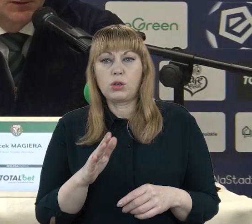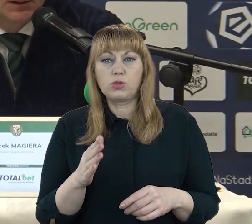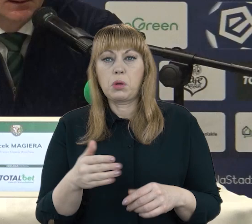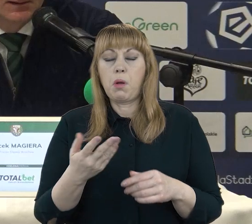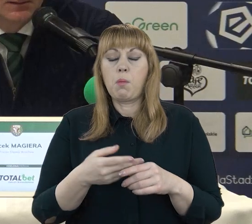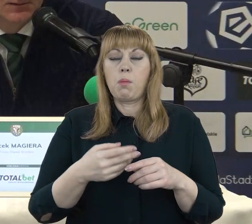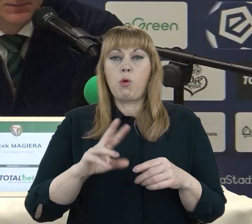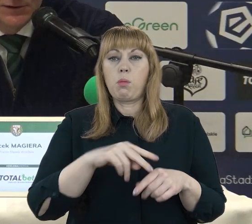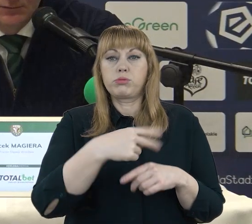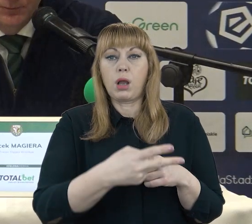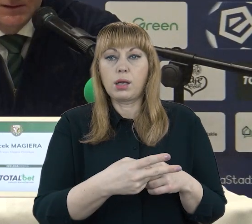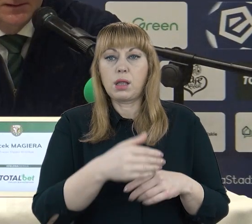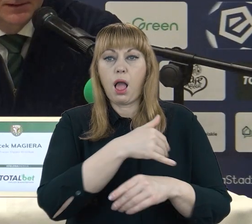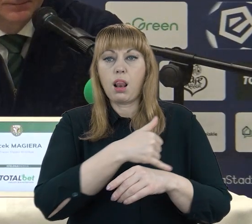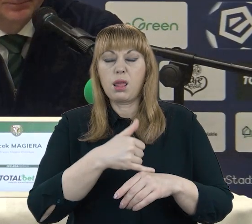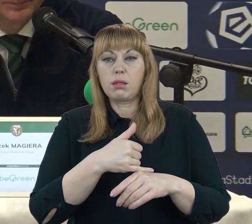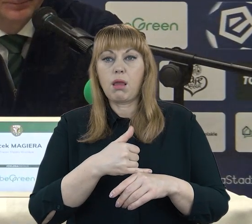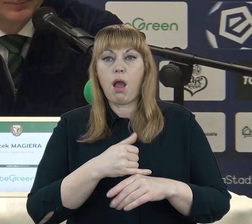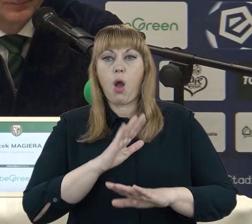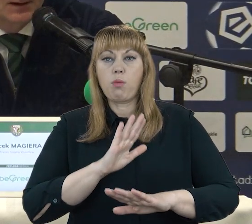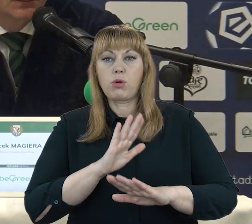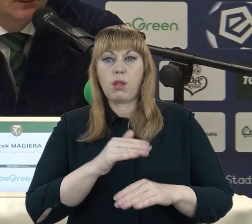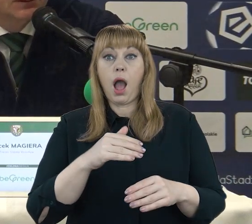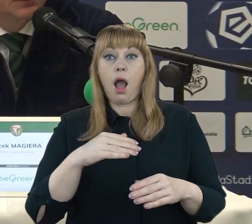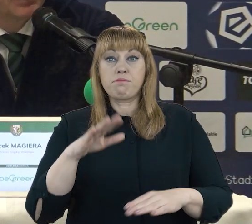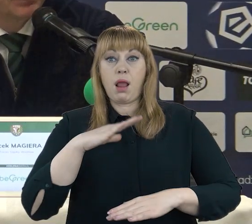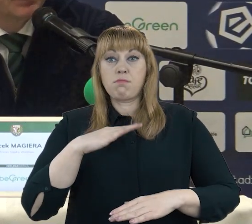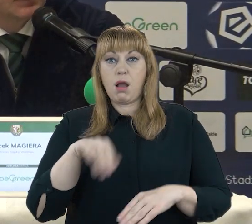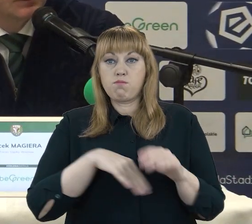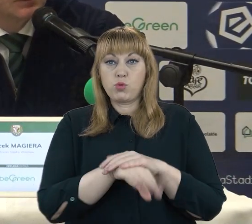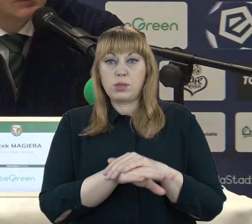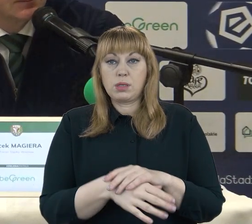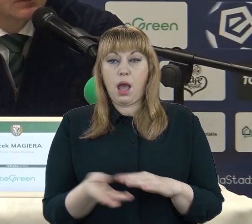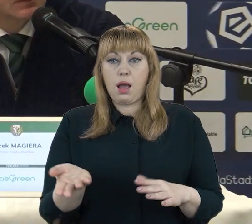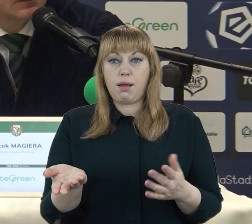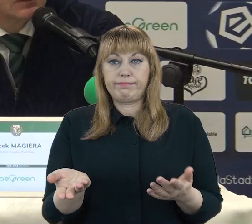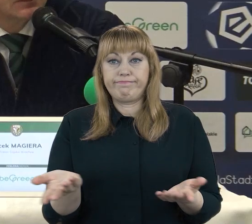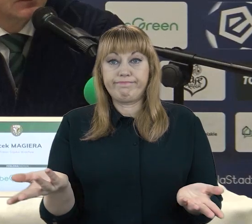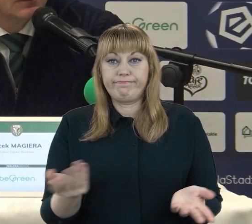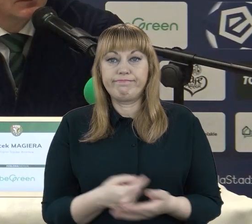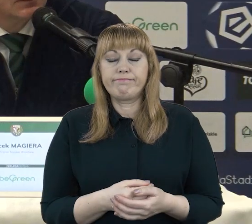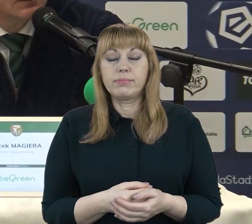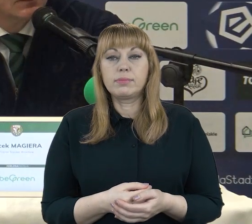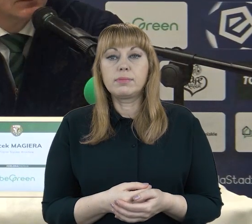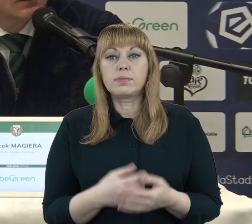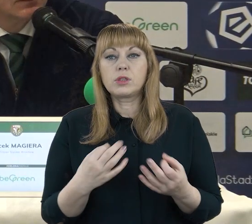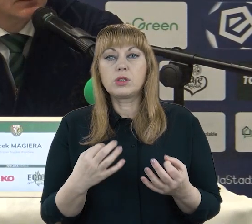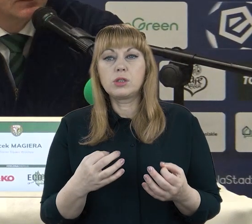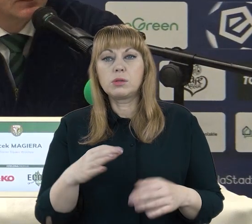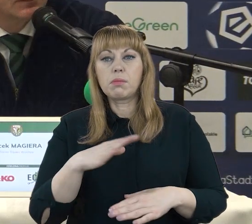obrony i strzał do pustej bramki. Tak to wygląda. Tak to wygląda. Bo ten dzisiejszy mecz Warta